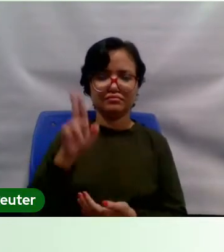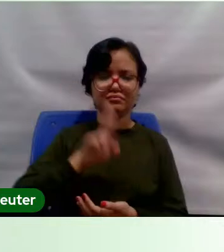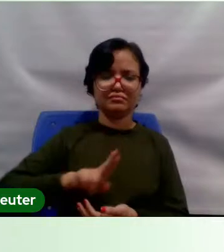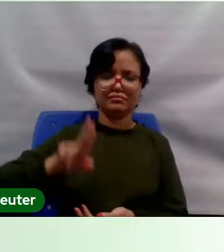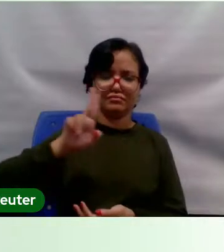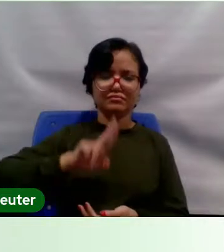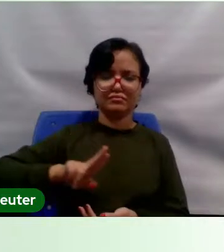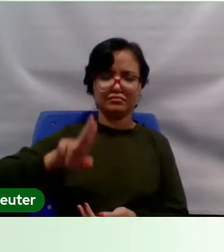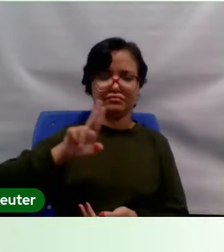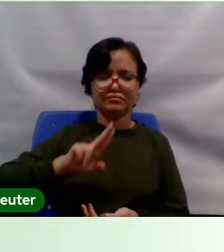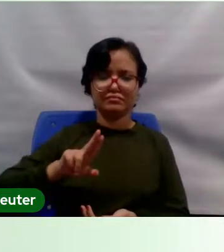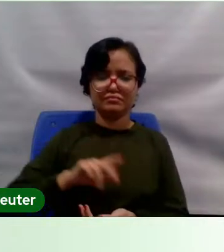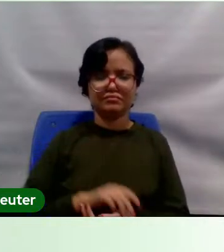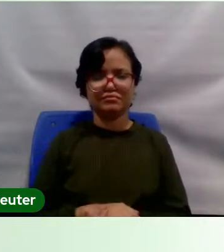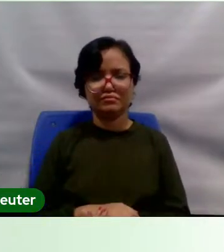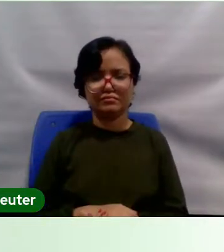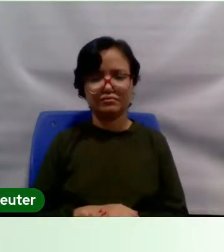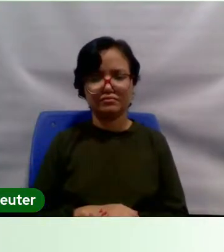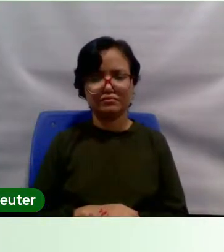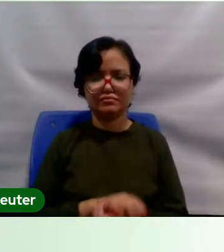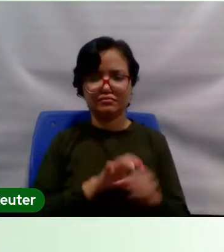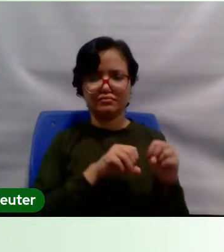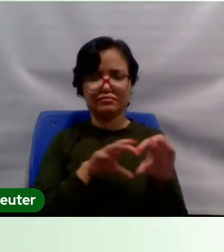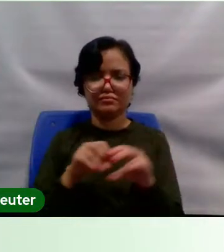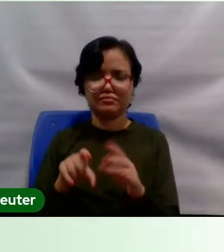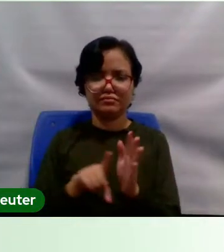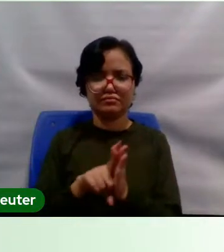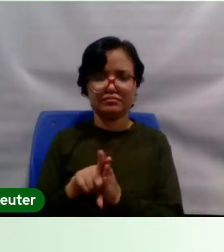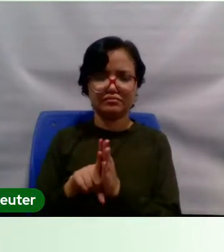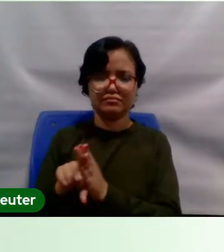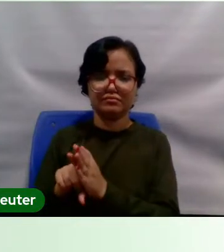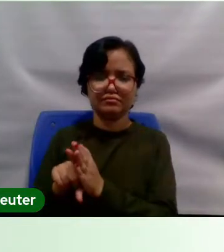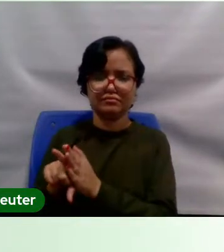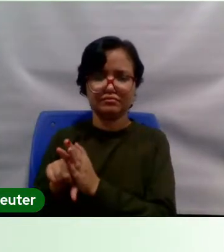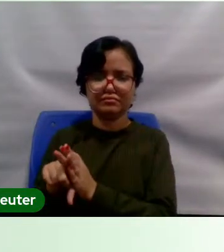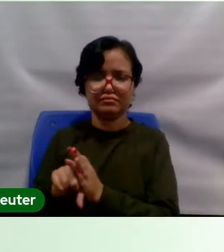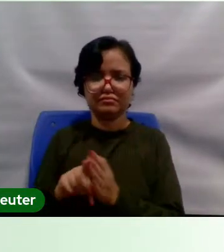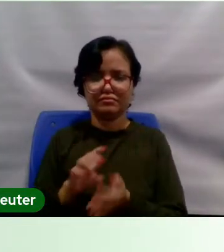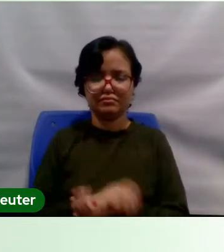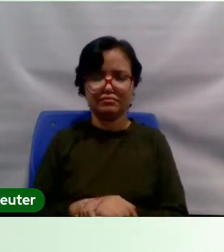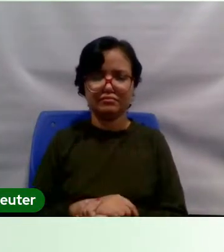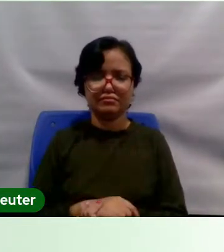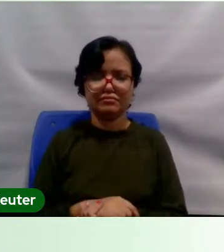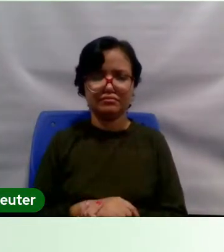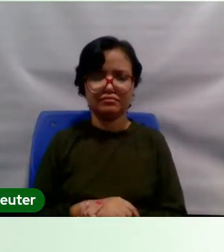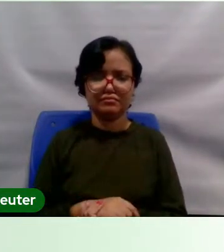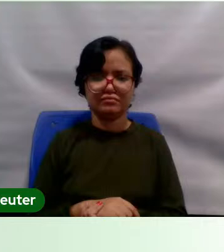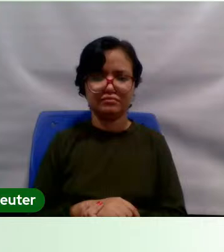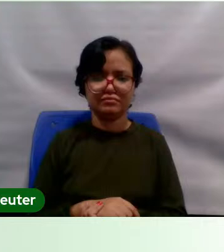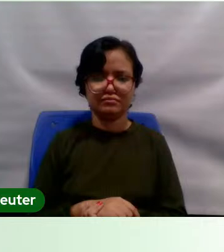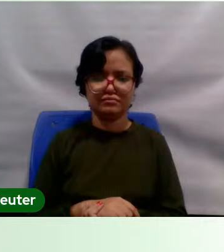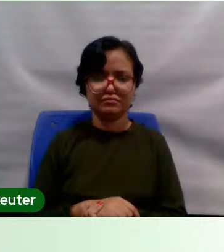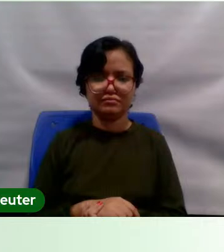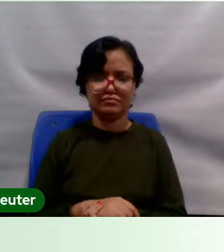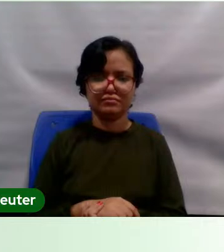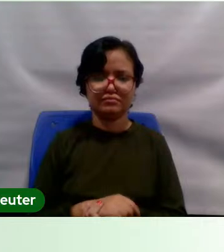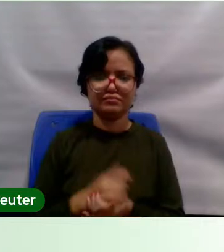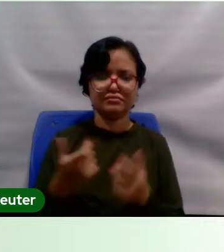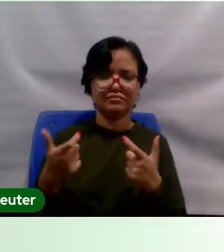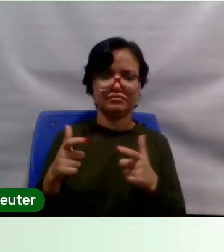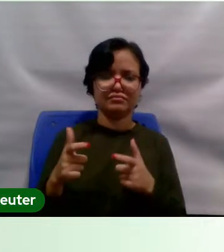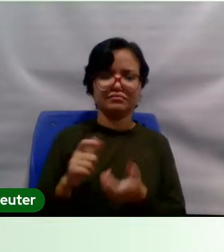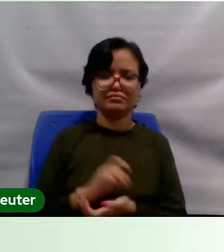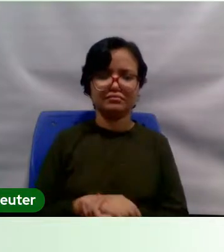não de ensino, não de pesquisa, mas o lugar da droga, o lugar dos vícios, o lugar dos